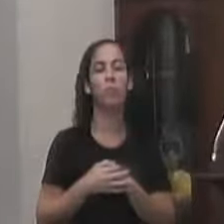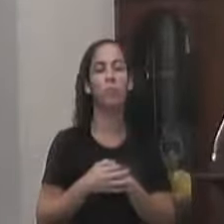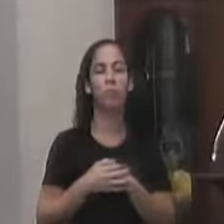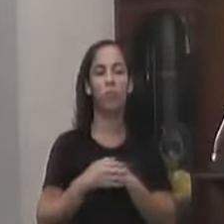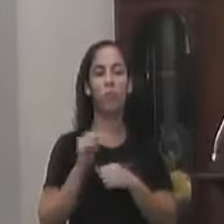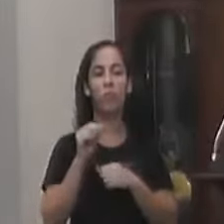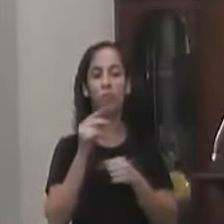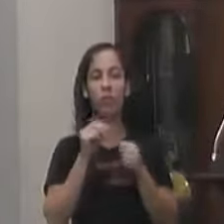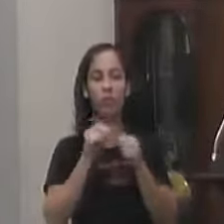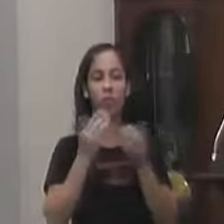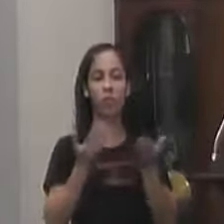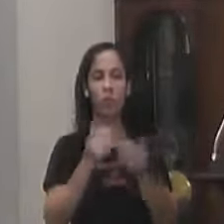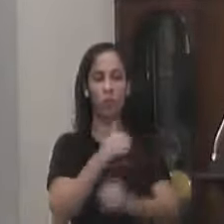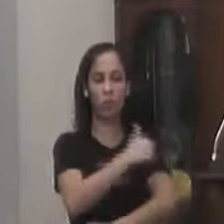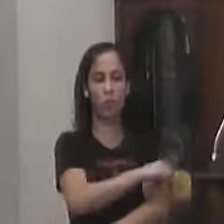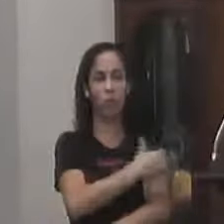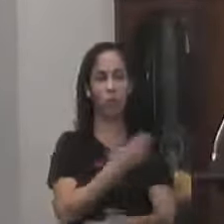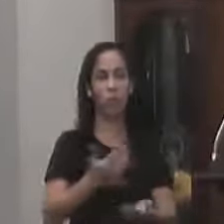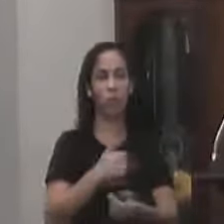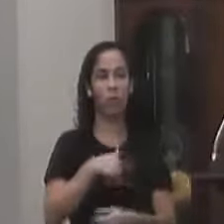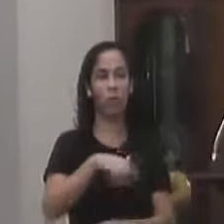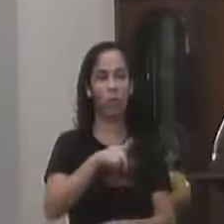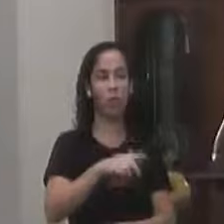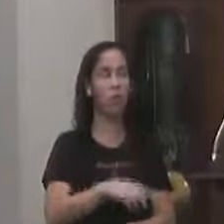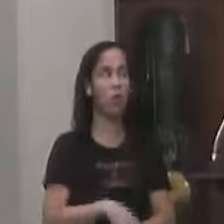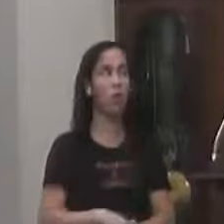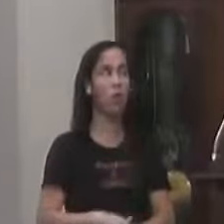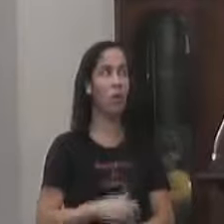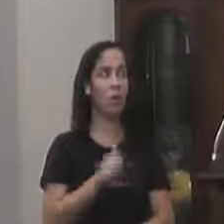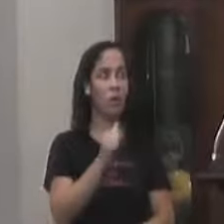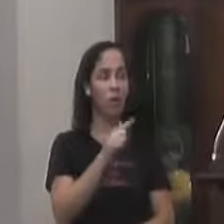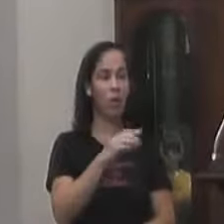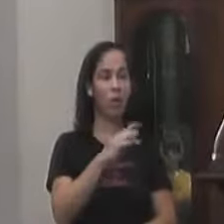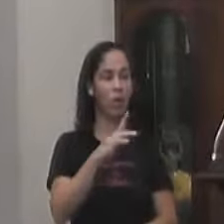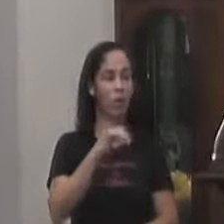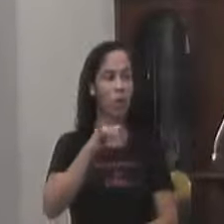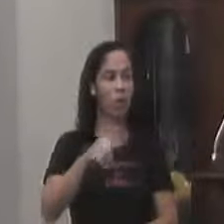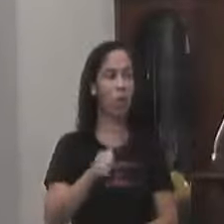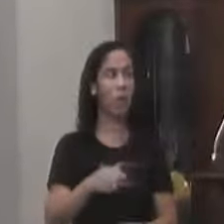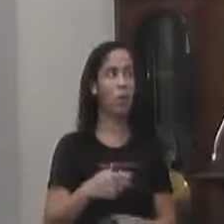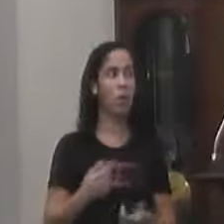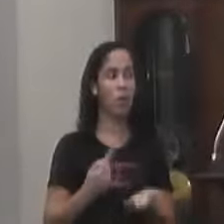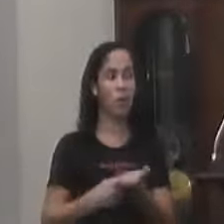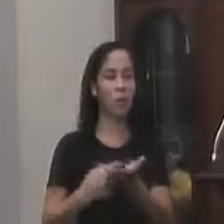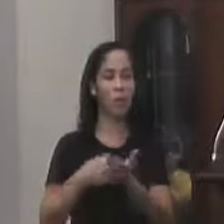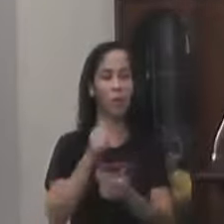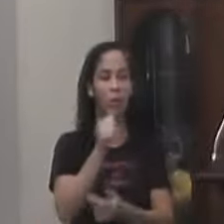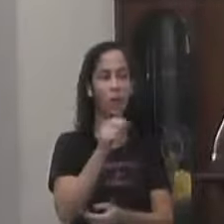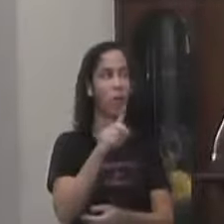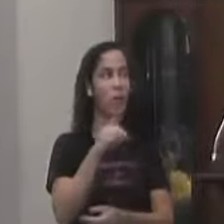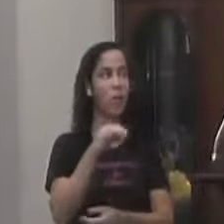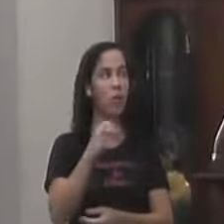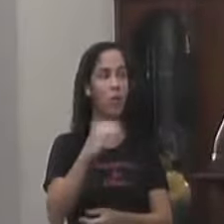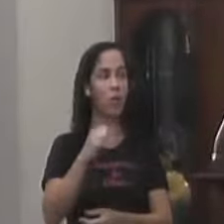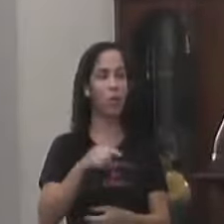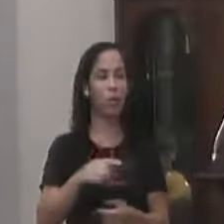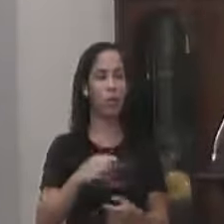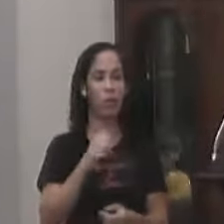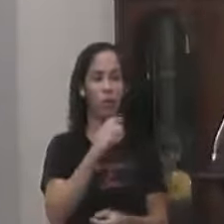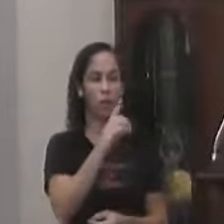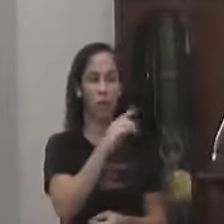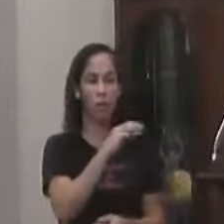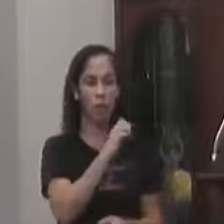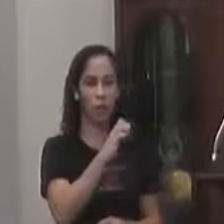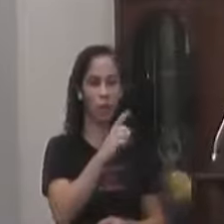apanhado Do que fiz hoje no Rio Fui até a Lerge Assembleia Legislativa Em uma audiência Com o deputado Márcio